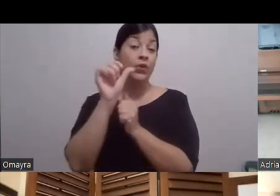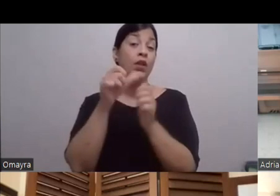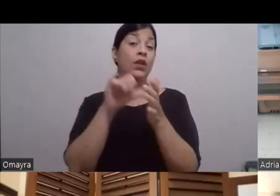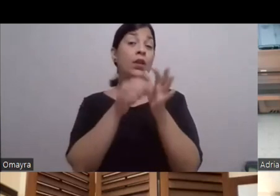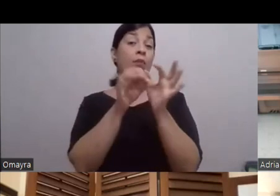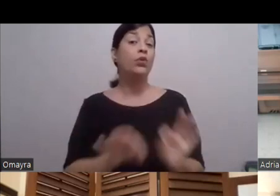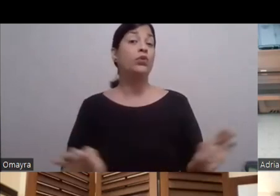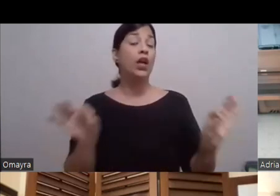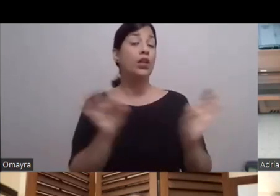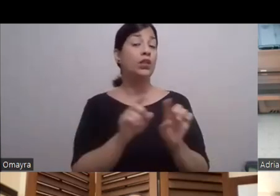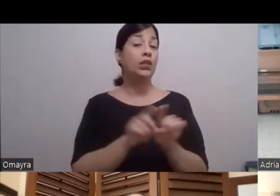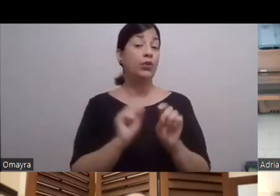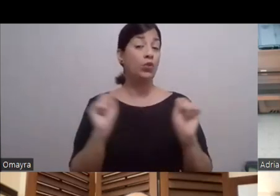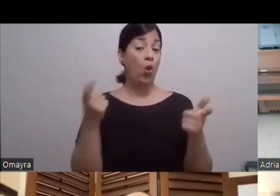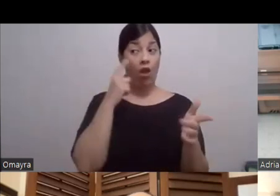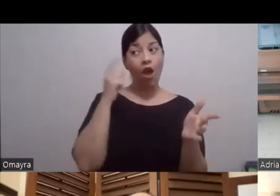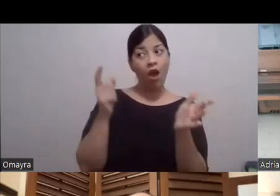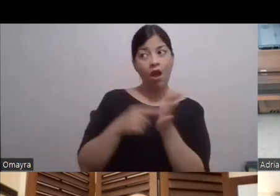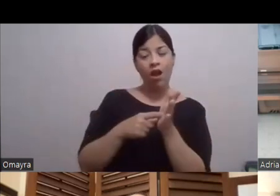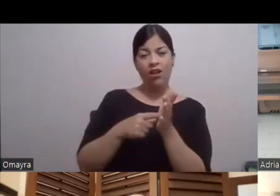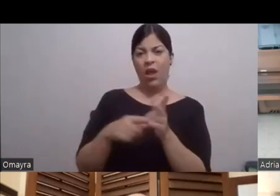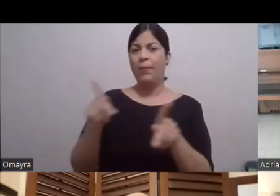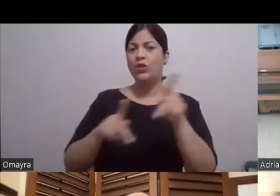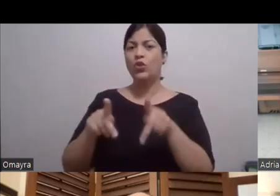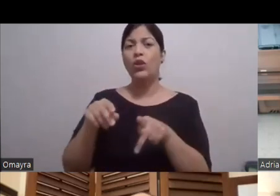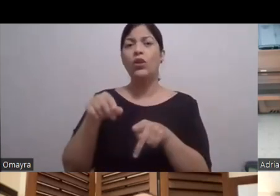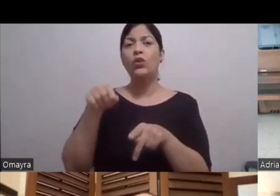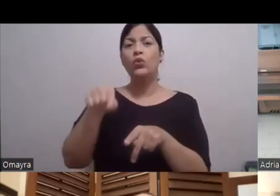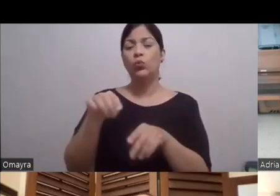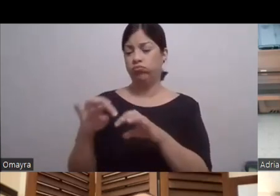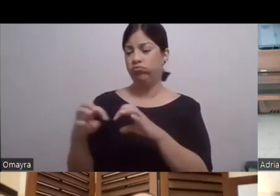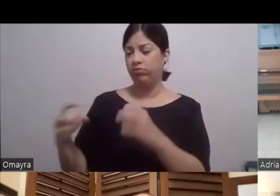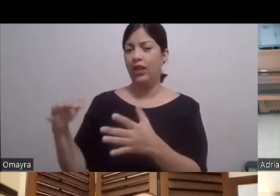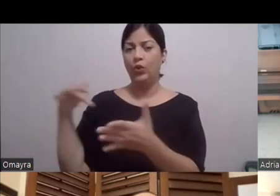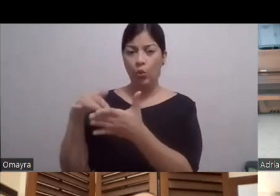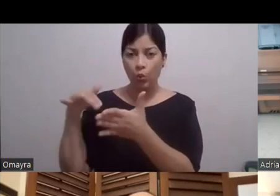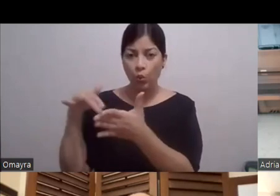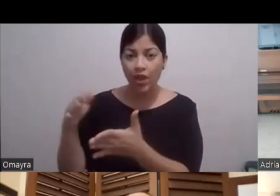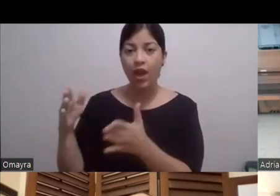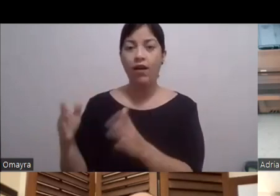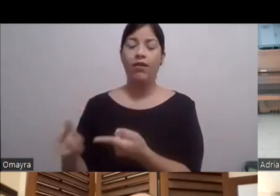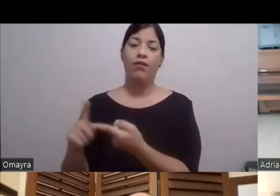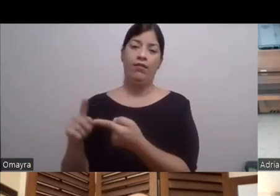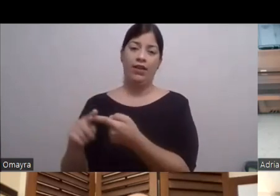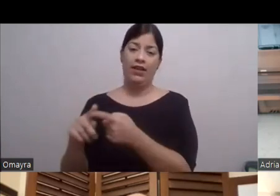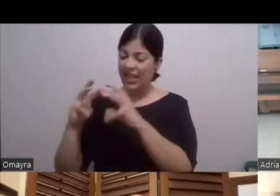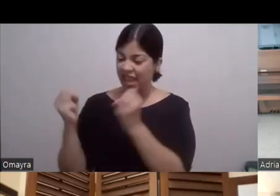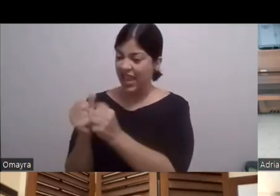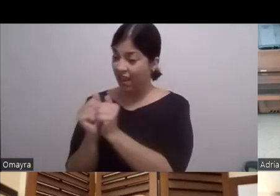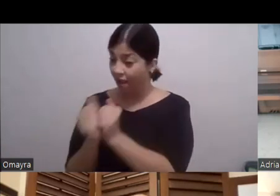Todos Con la gente que tú estudias O la que coges talleres Esa es la gente Que va a trabajar contigo Durante